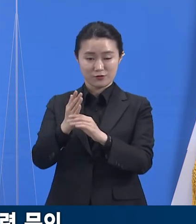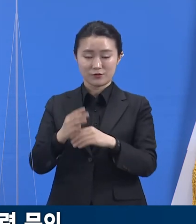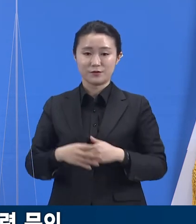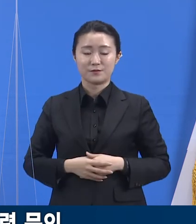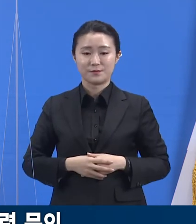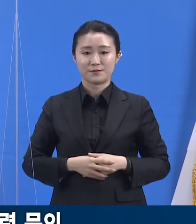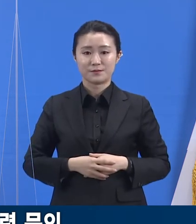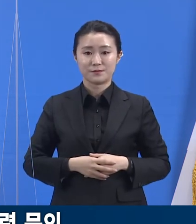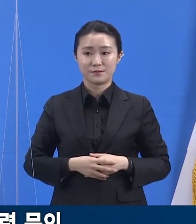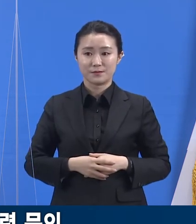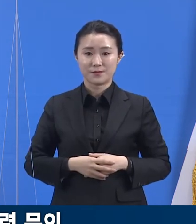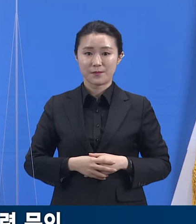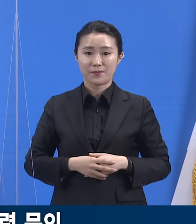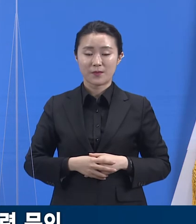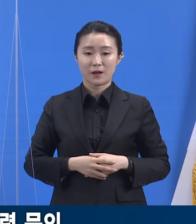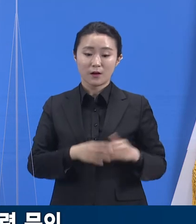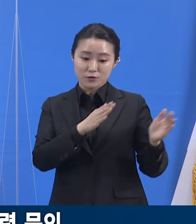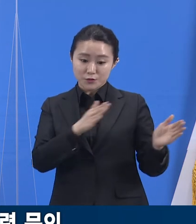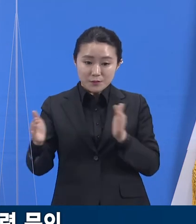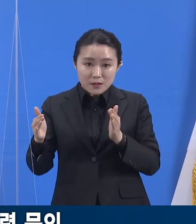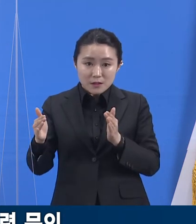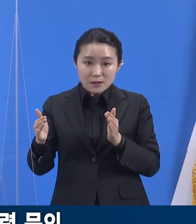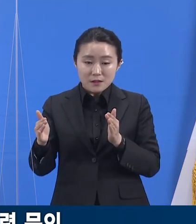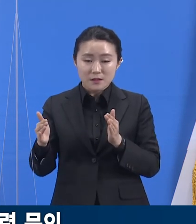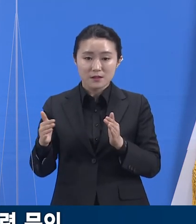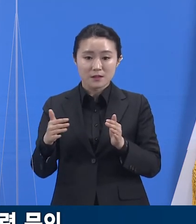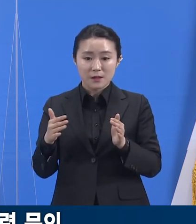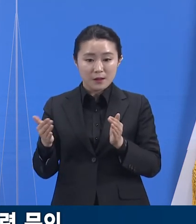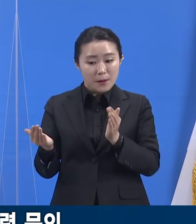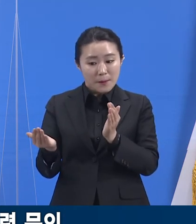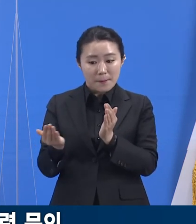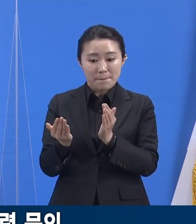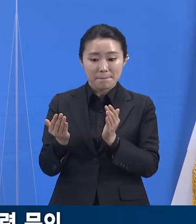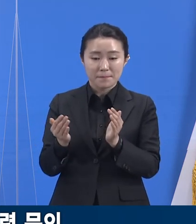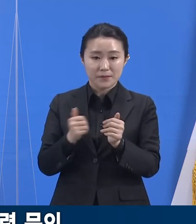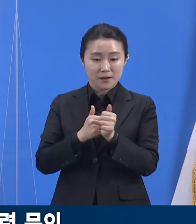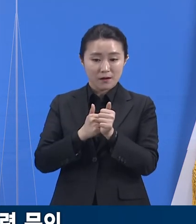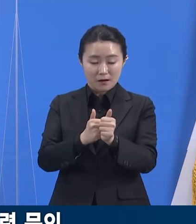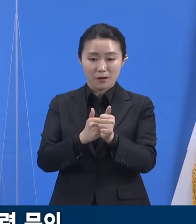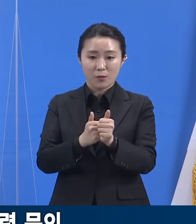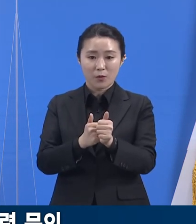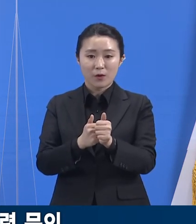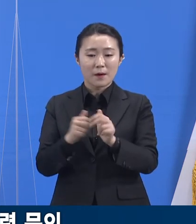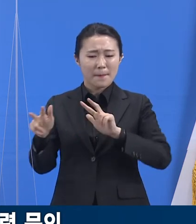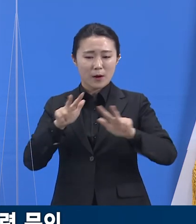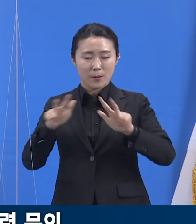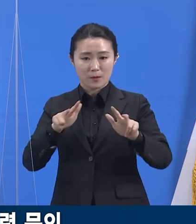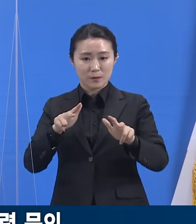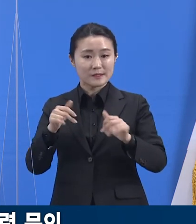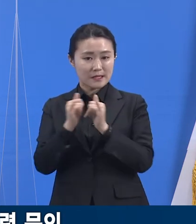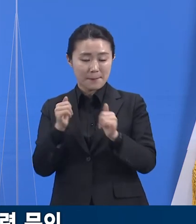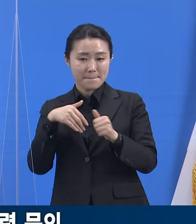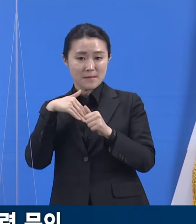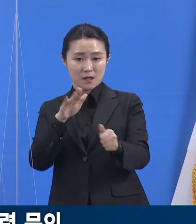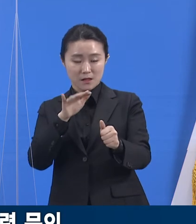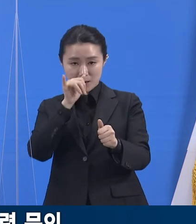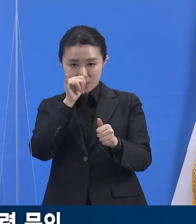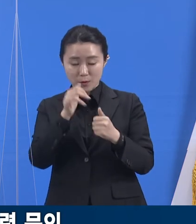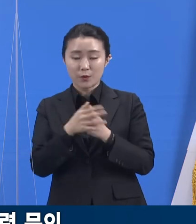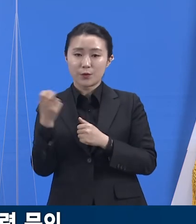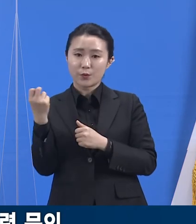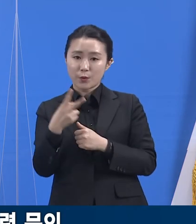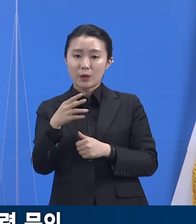준비된 절차에 따라 즉시 파견되고 백신과 이상반응 간의 역학관기를 조사하게 되며 이후 질병관리청으로